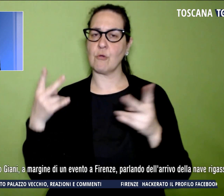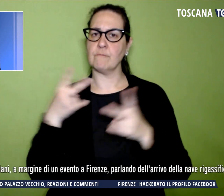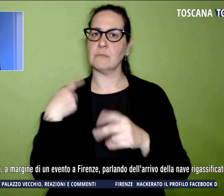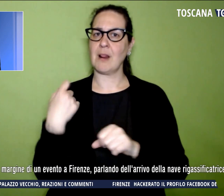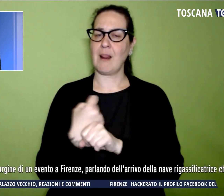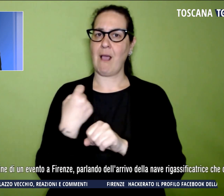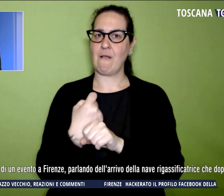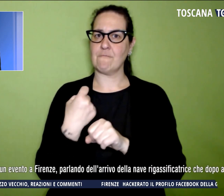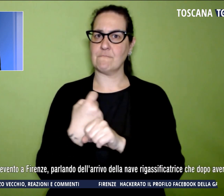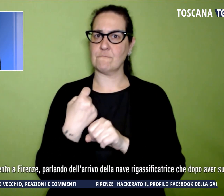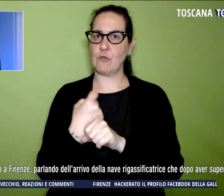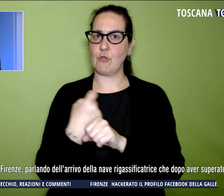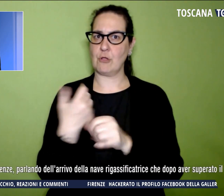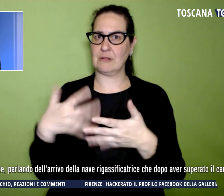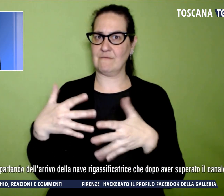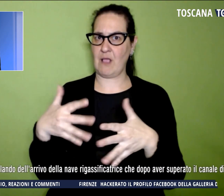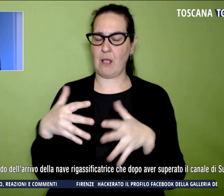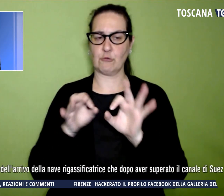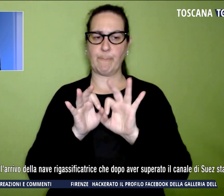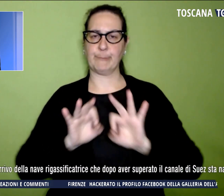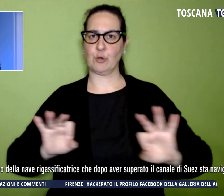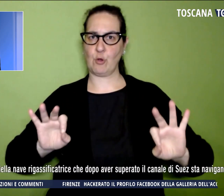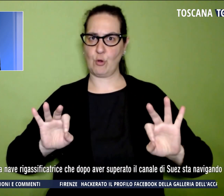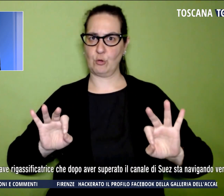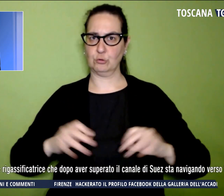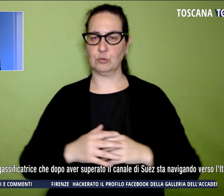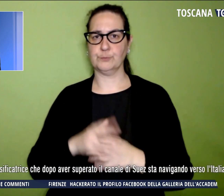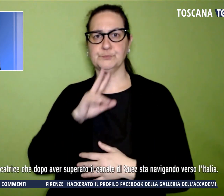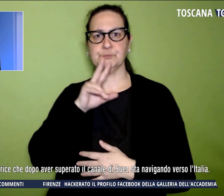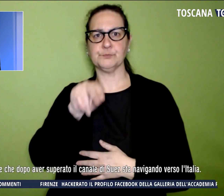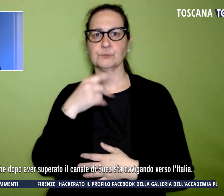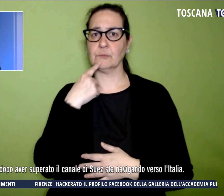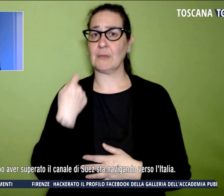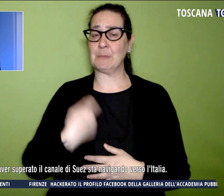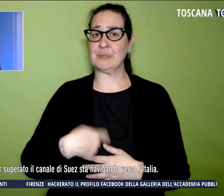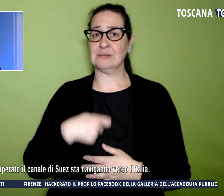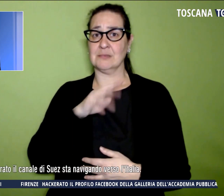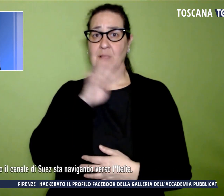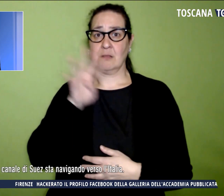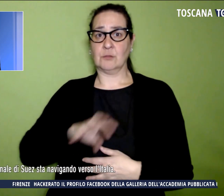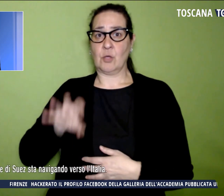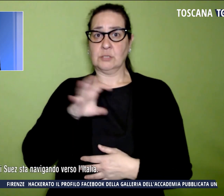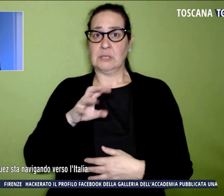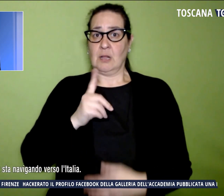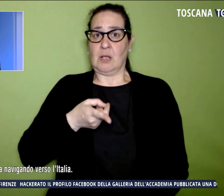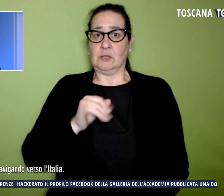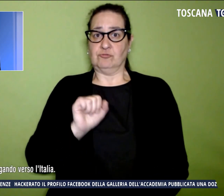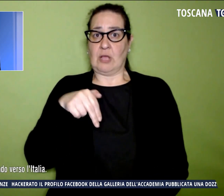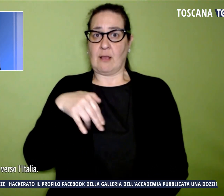lavori ed è tutto pronto. Queste le parole del Presidente della Toscana Gianni a margine